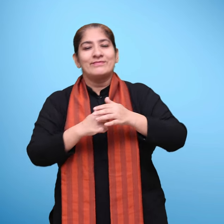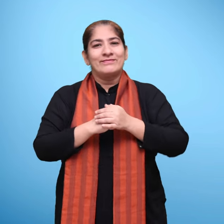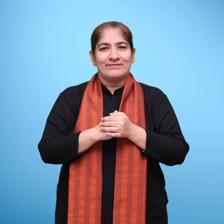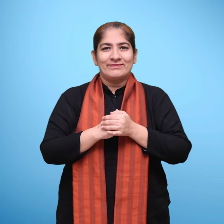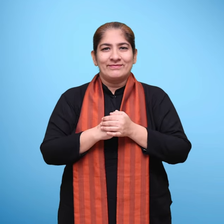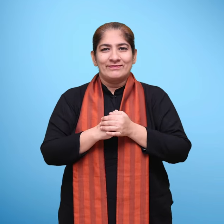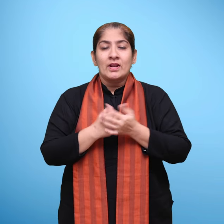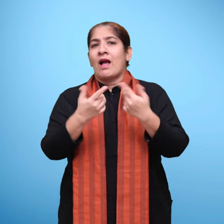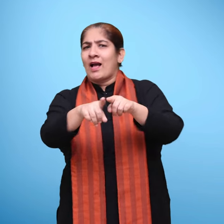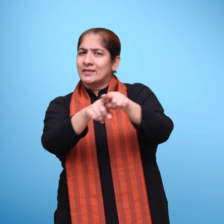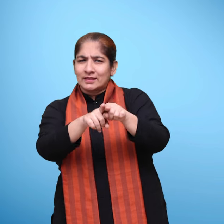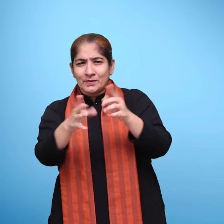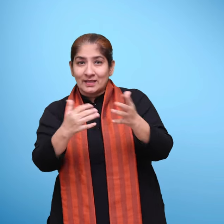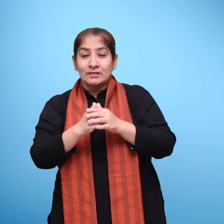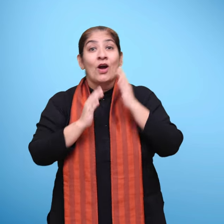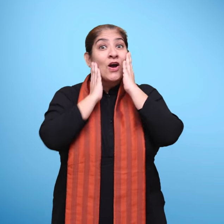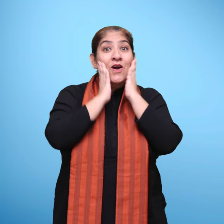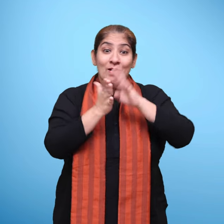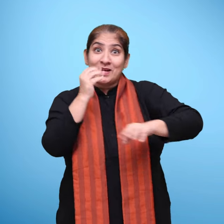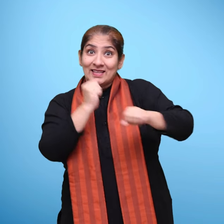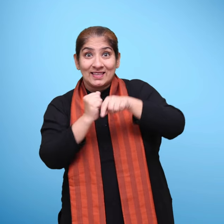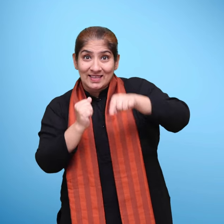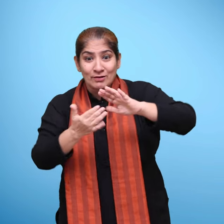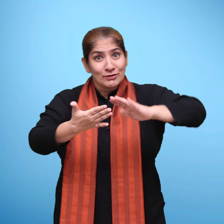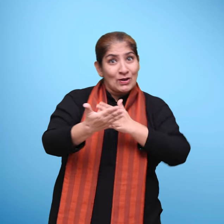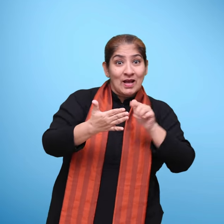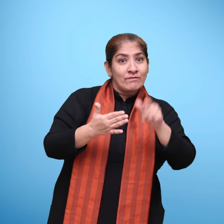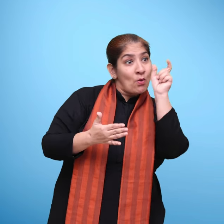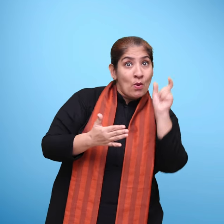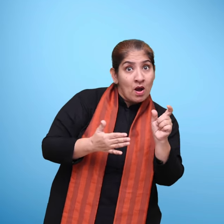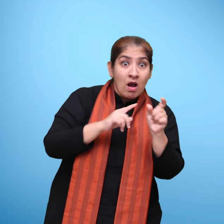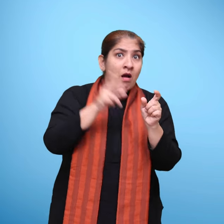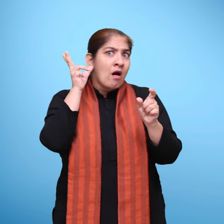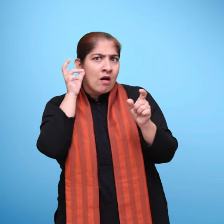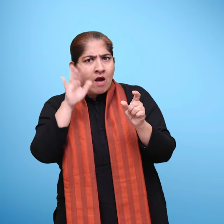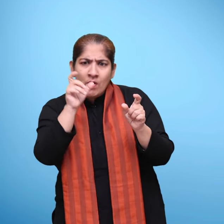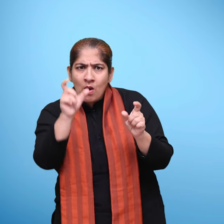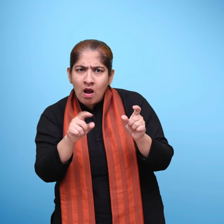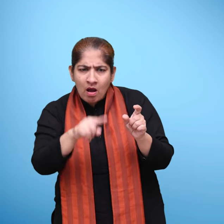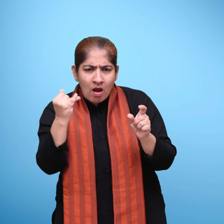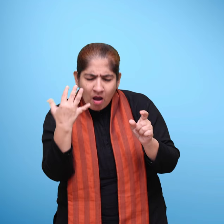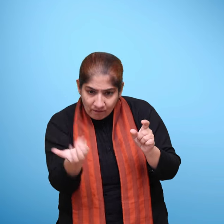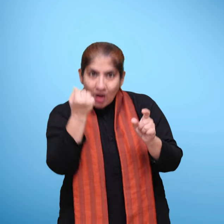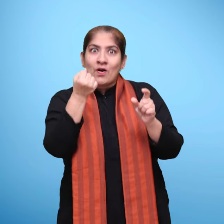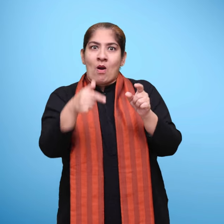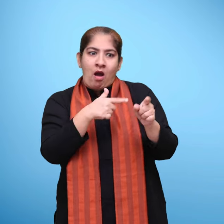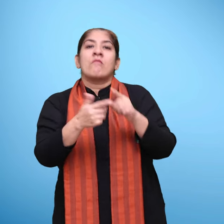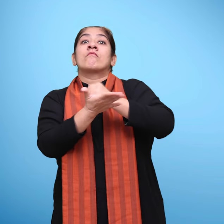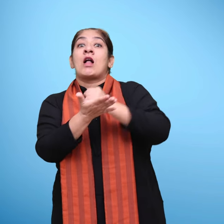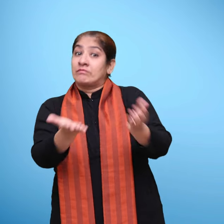गढ़ना संकल्पना को आत्म साथ कर पाएंगे। उधारन के लिए होली कवता में समान लाएवाले शब्द खोजने